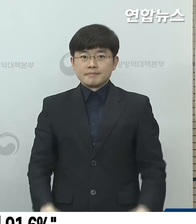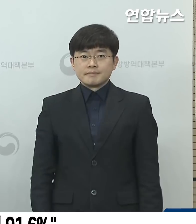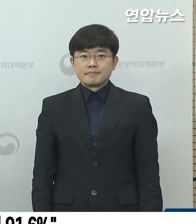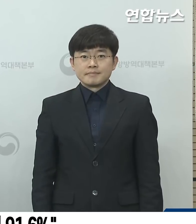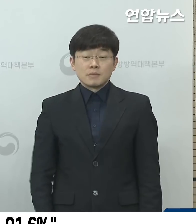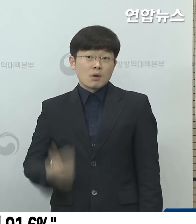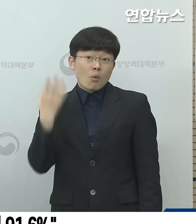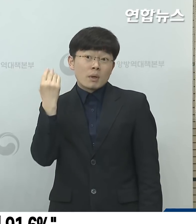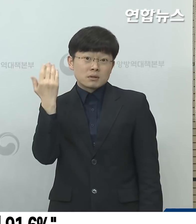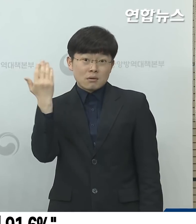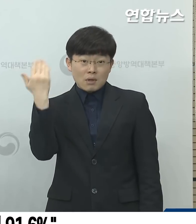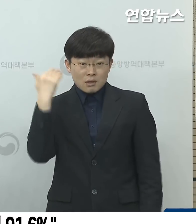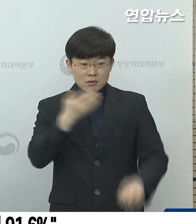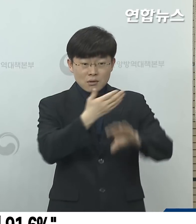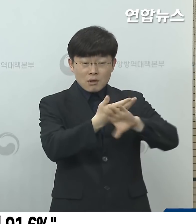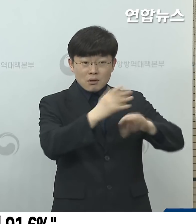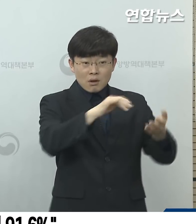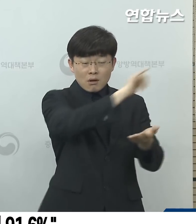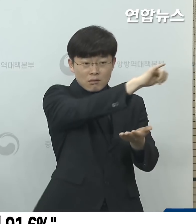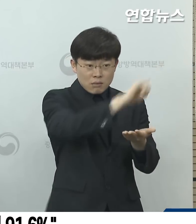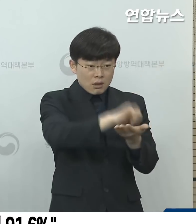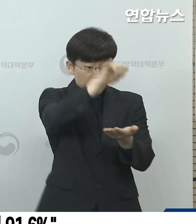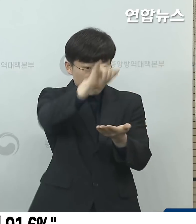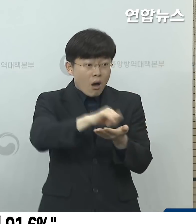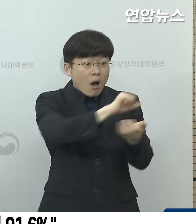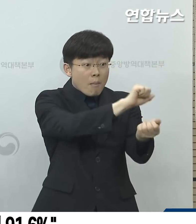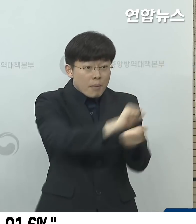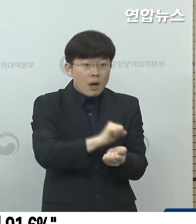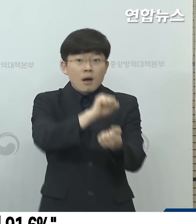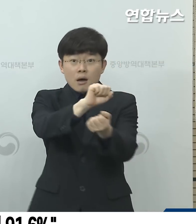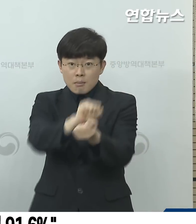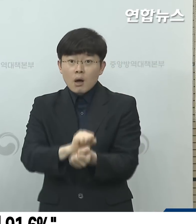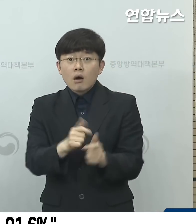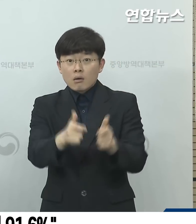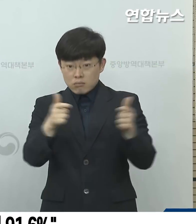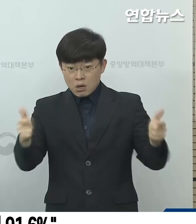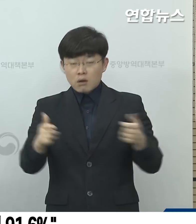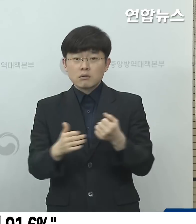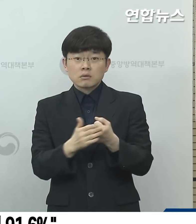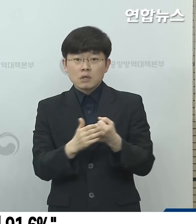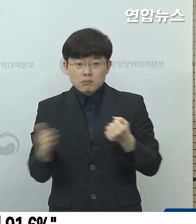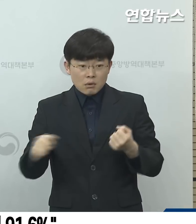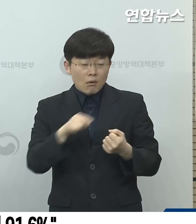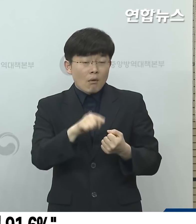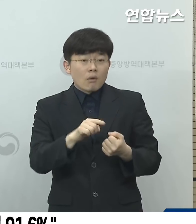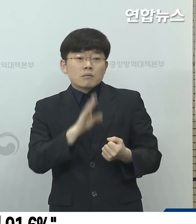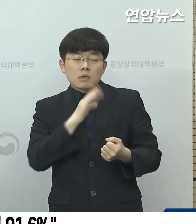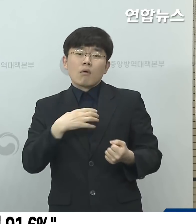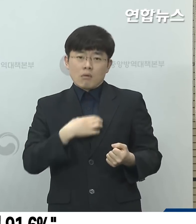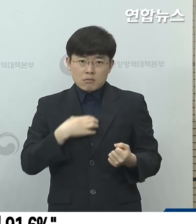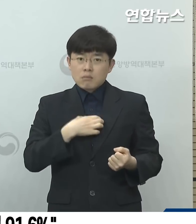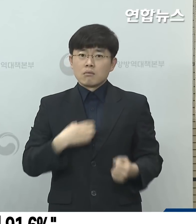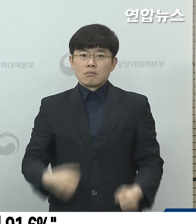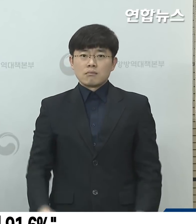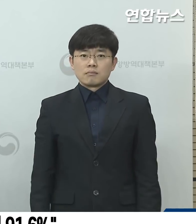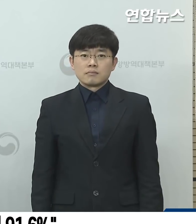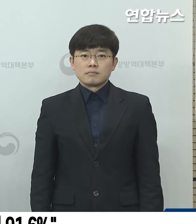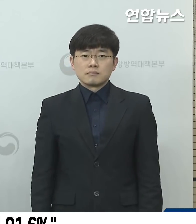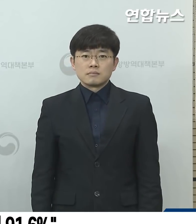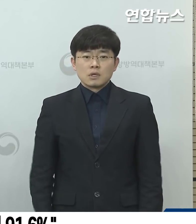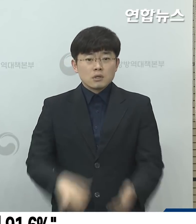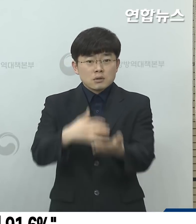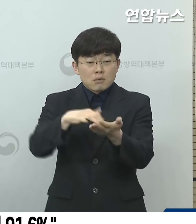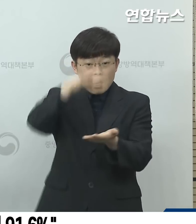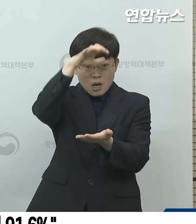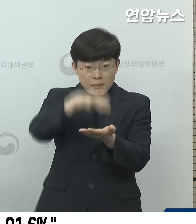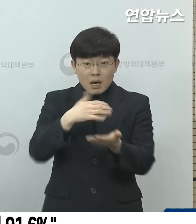최근 해외 여러 국가에서부터 확진자 발생이 증가함에 따라 해외 유입 환자가 증가하고 있습니다. 통계를